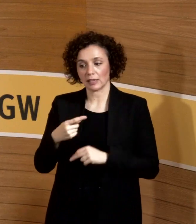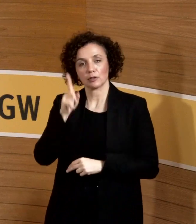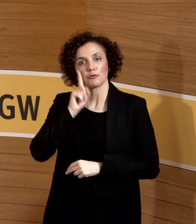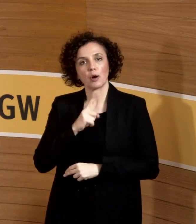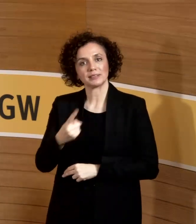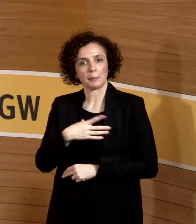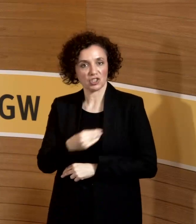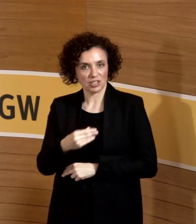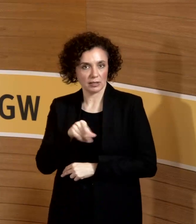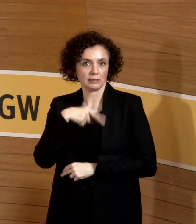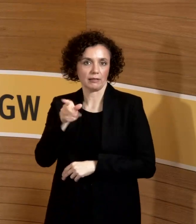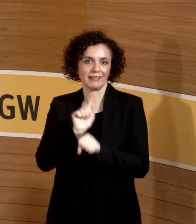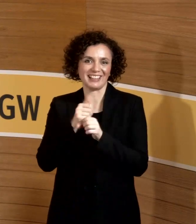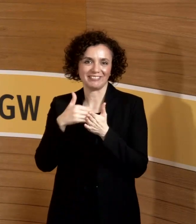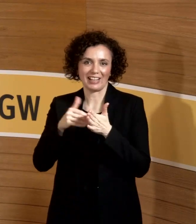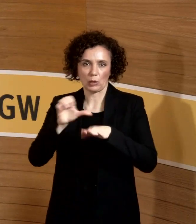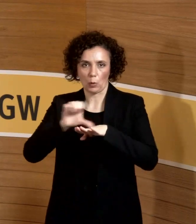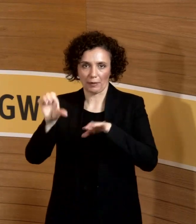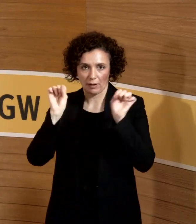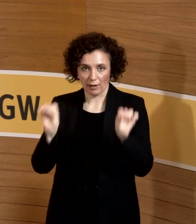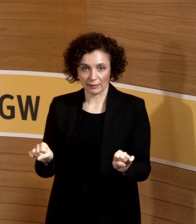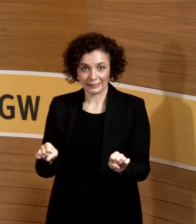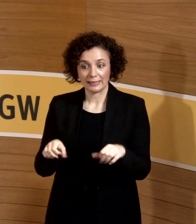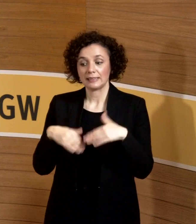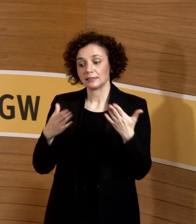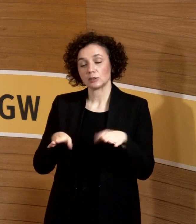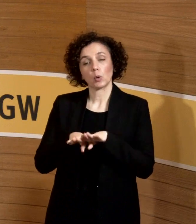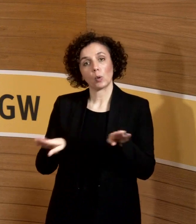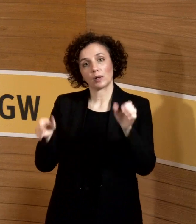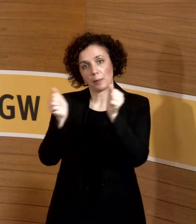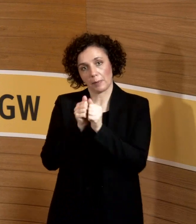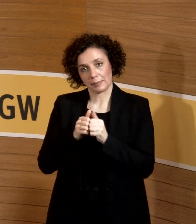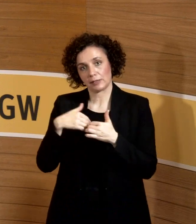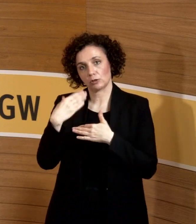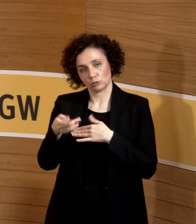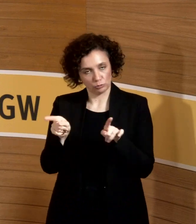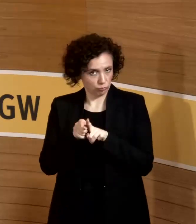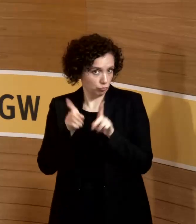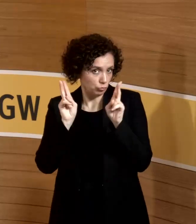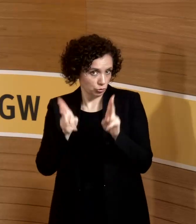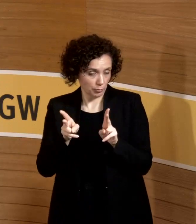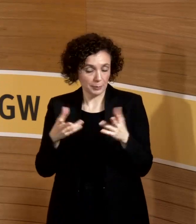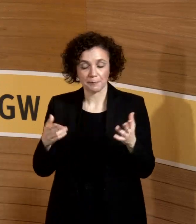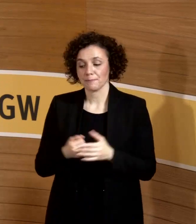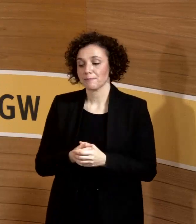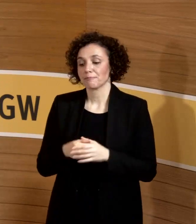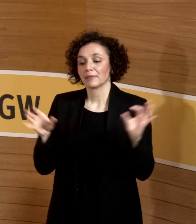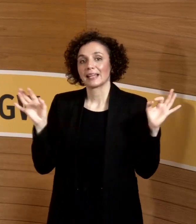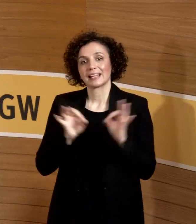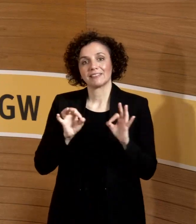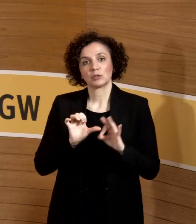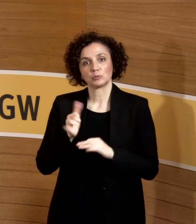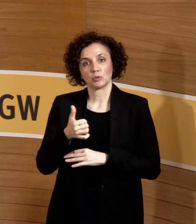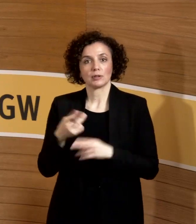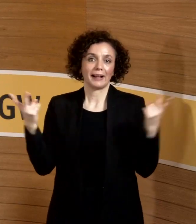Grundlagenpapier des Ausschusses gibt dem auch Vorschub. Die Gefährdungsbeurteilung endet dann ähnlich. Beide